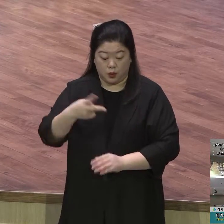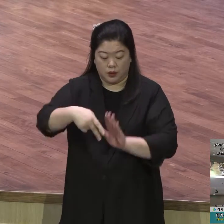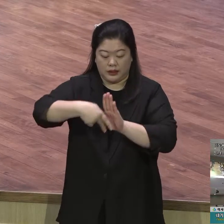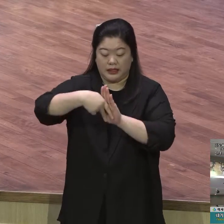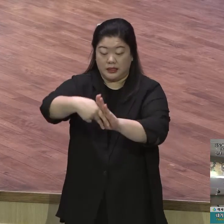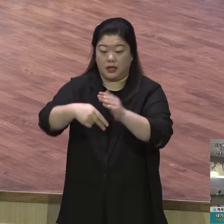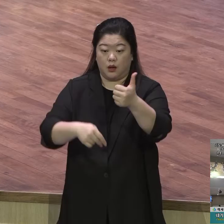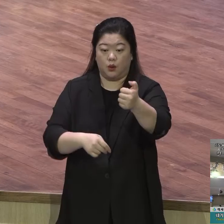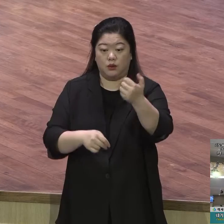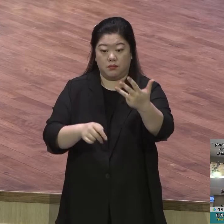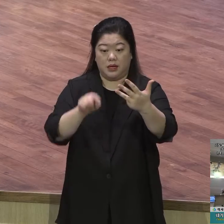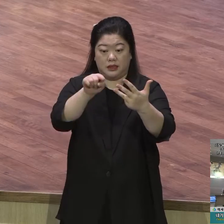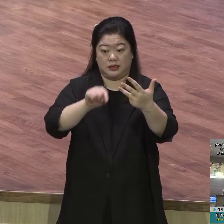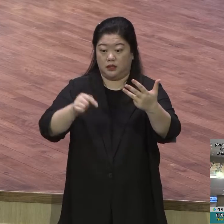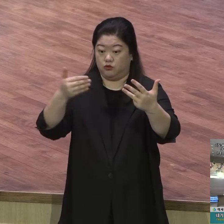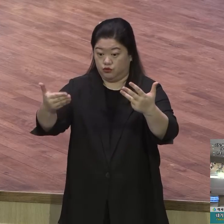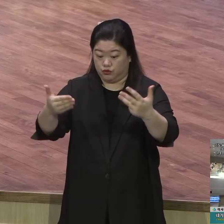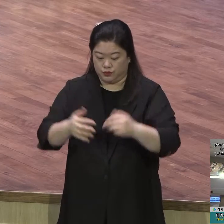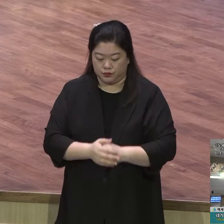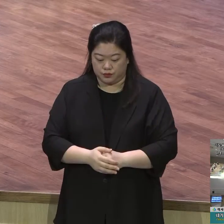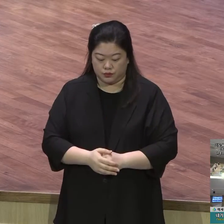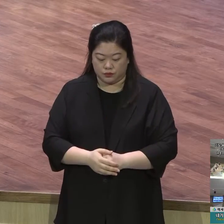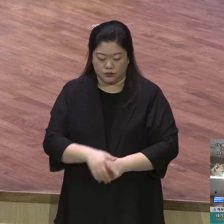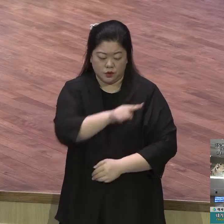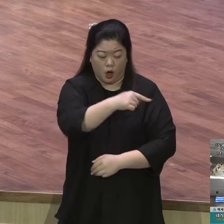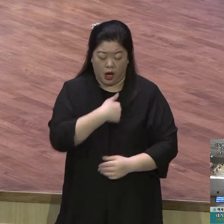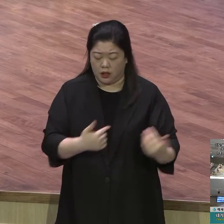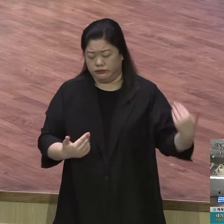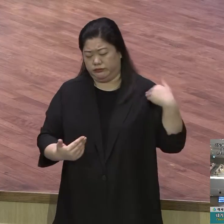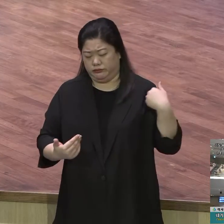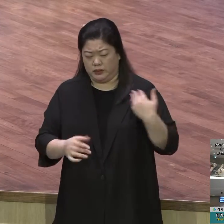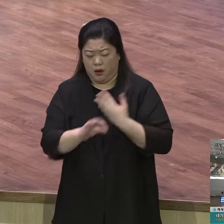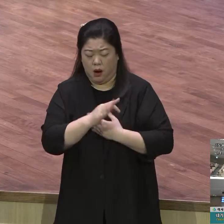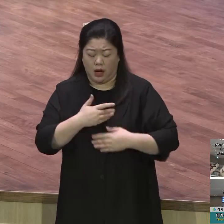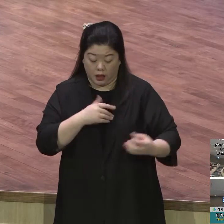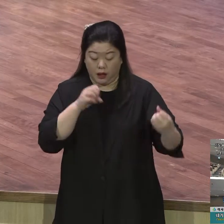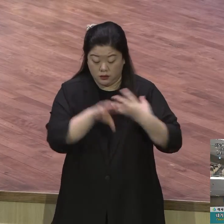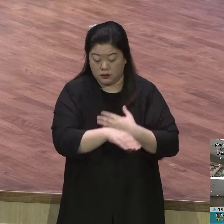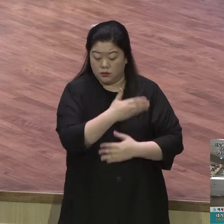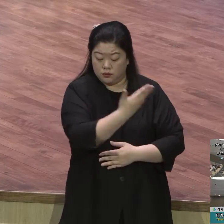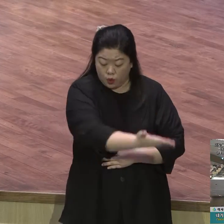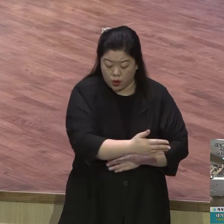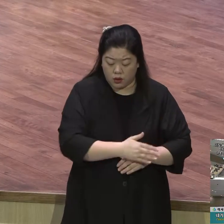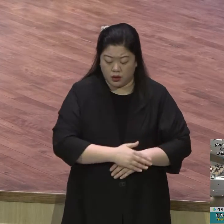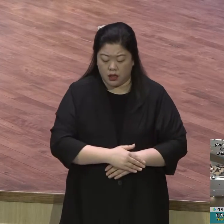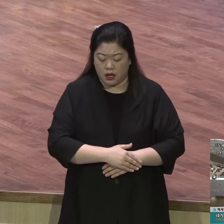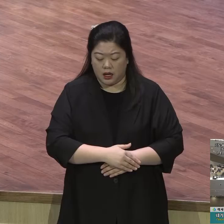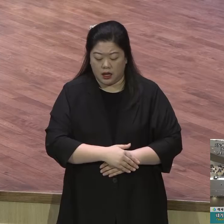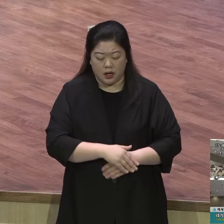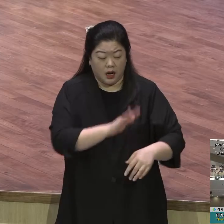부를 때는 나 여호가 응답하겠고 너희가 부러질 때는 내가 여기 있다 하리라